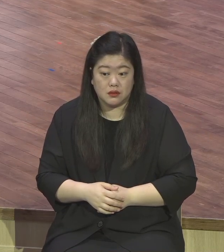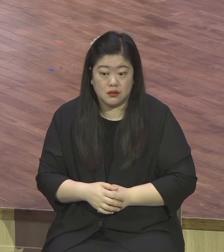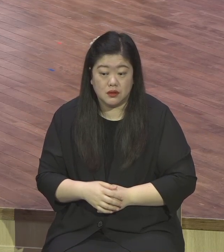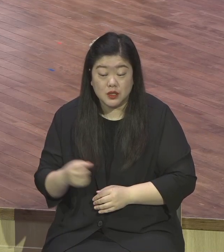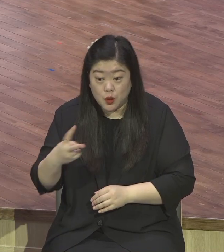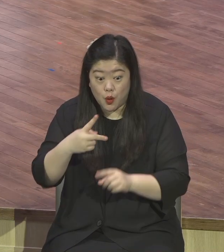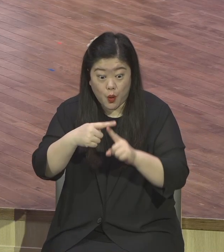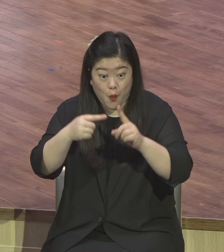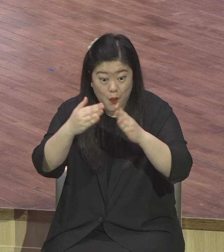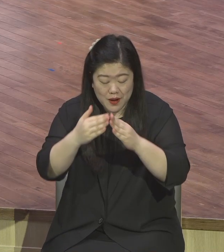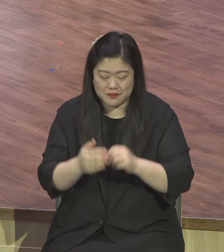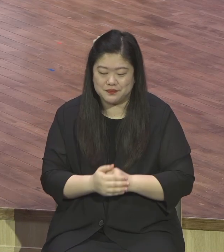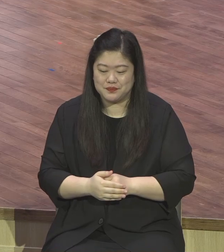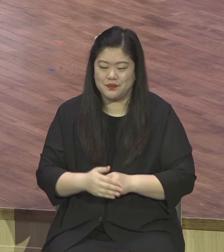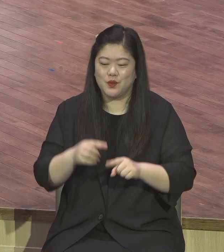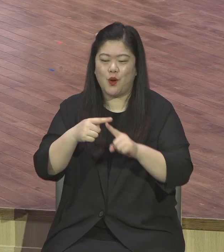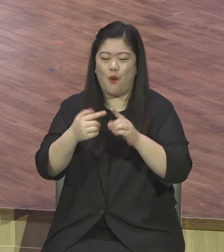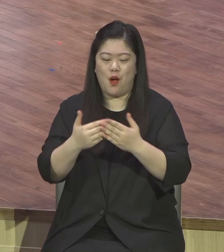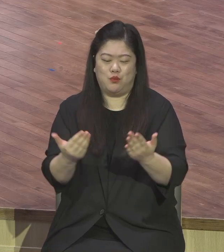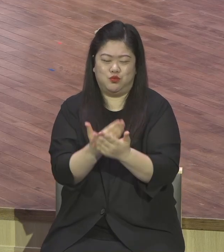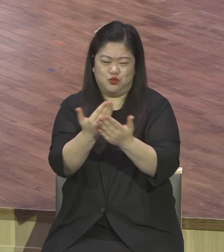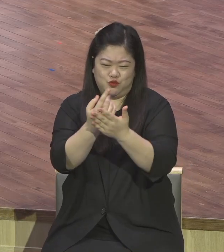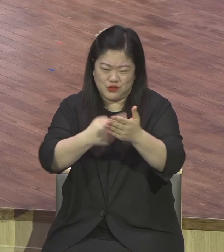교회의 부흥을 위해서 헌신은 하나도 없어요.